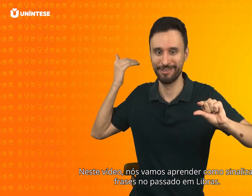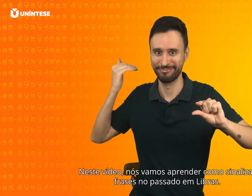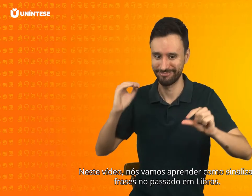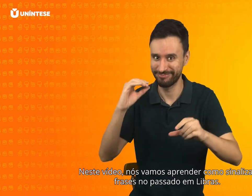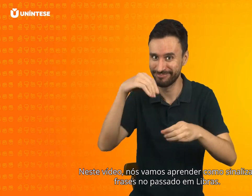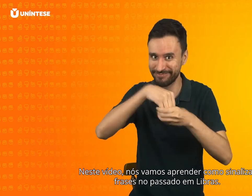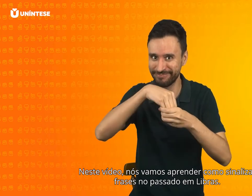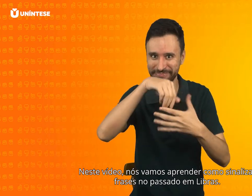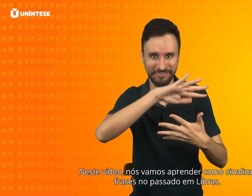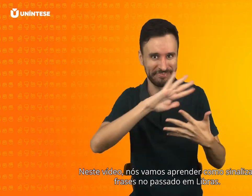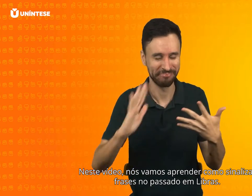libras.